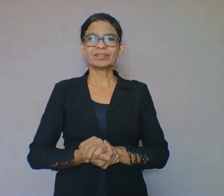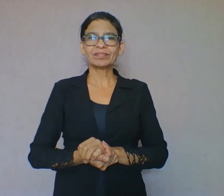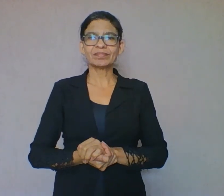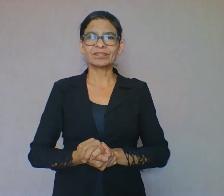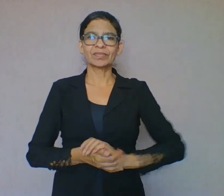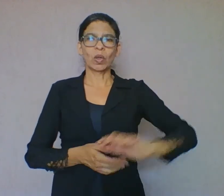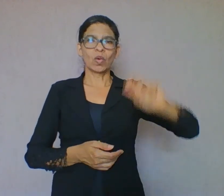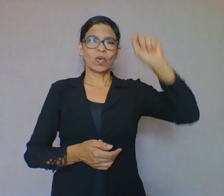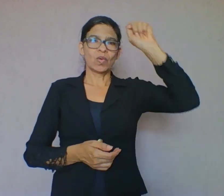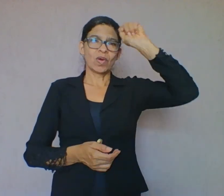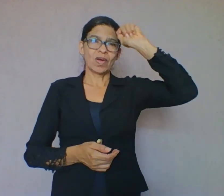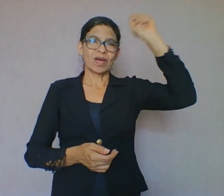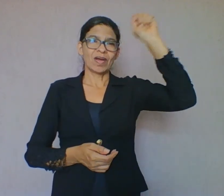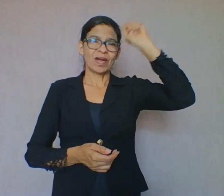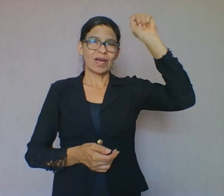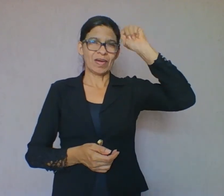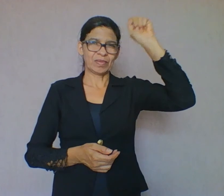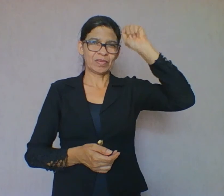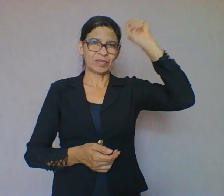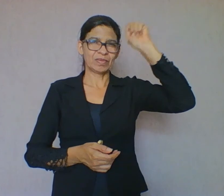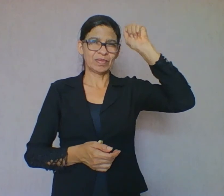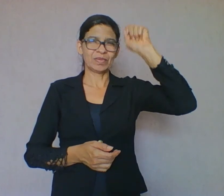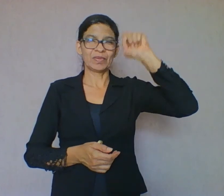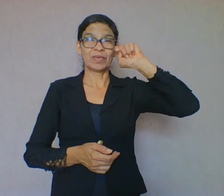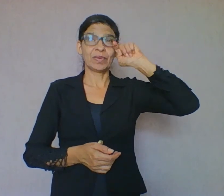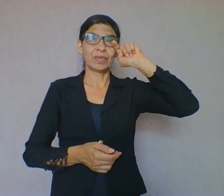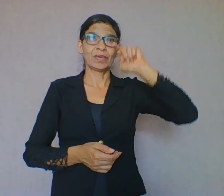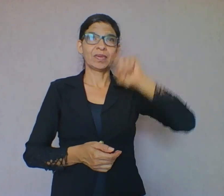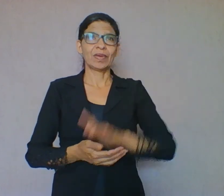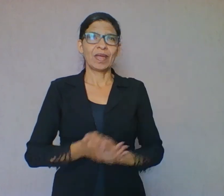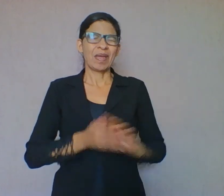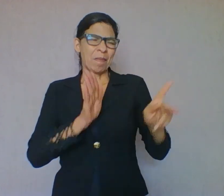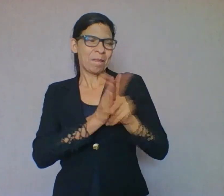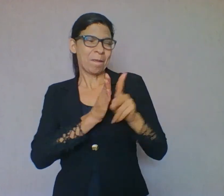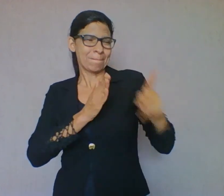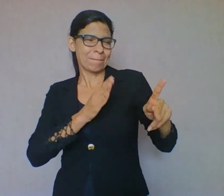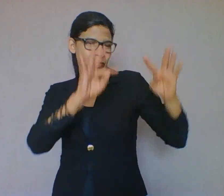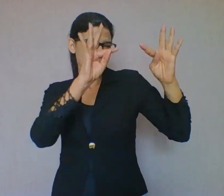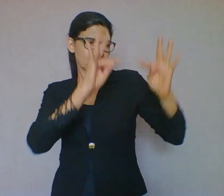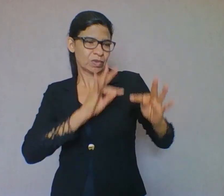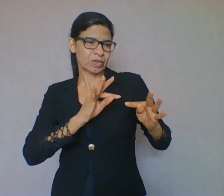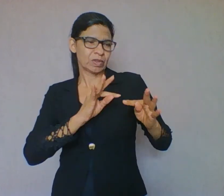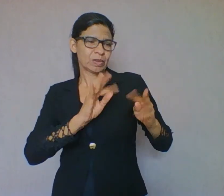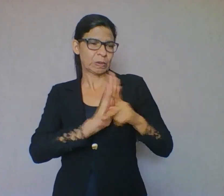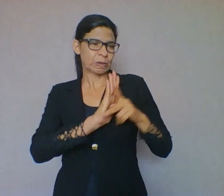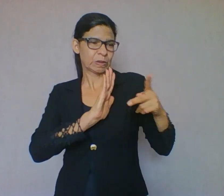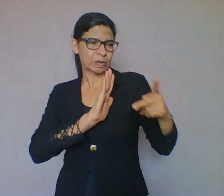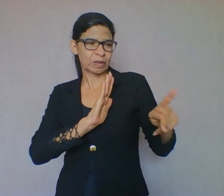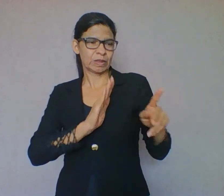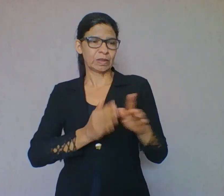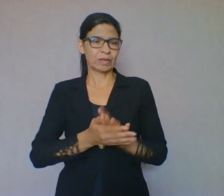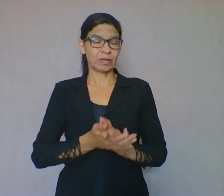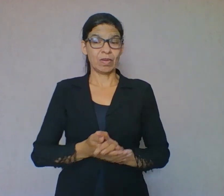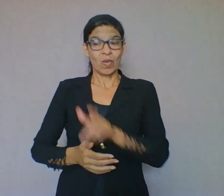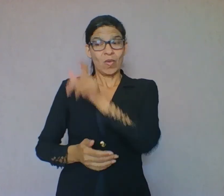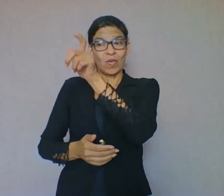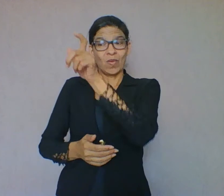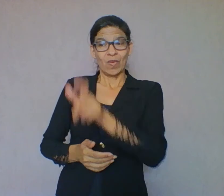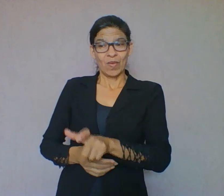O autor, neste caso, é o dono absoluto do texto. O segundo processo de colher é o quê? É apenas pegar o